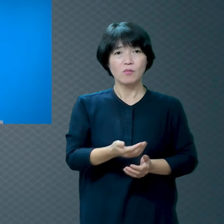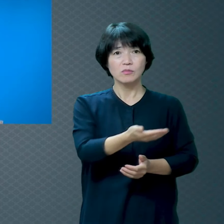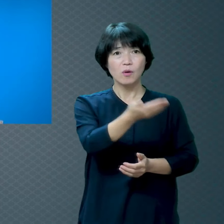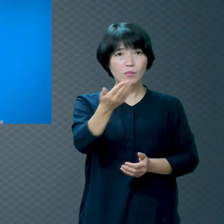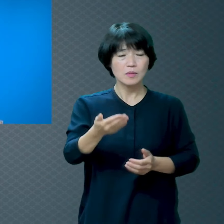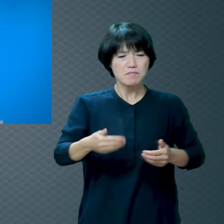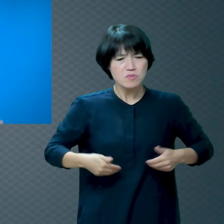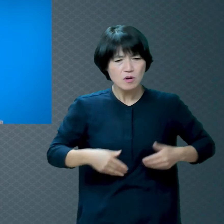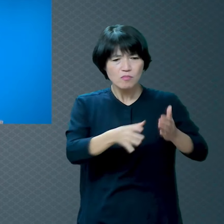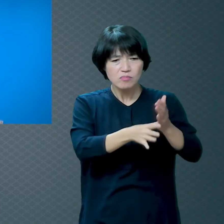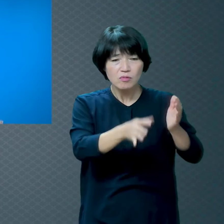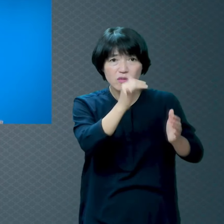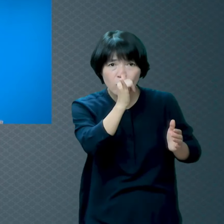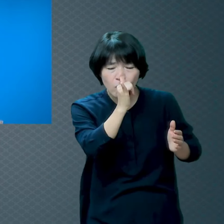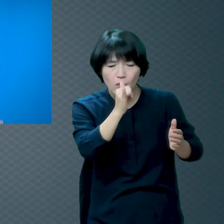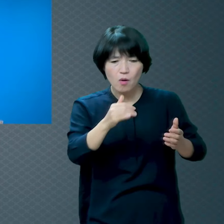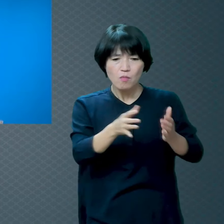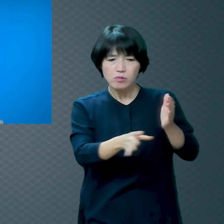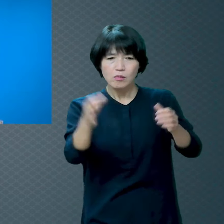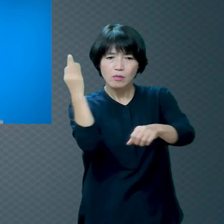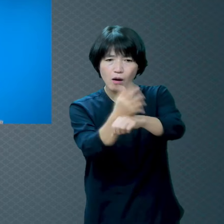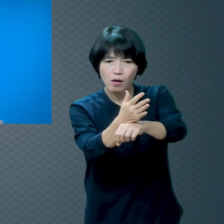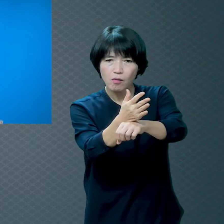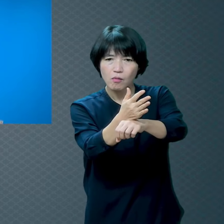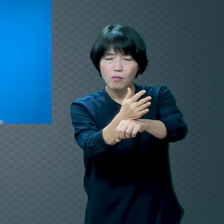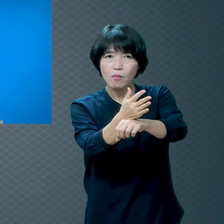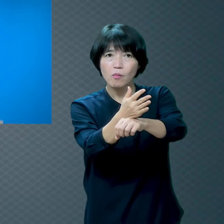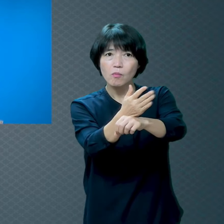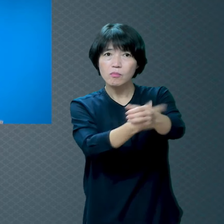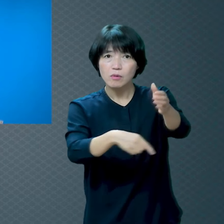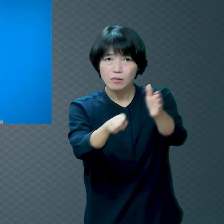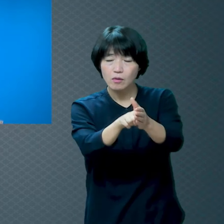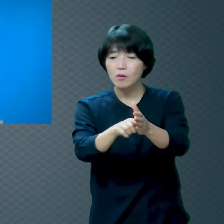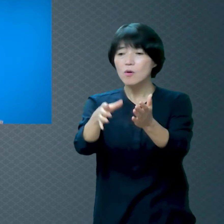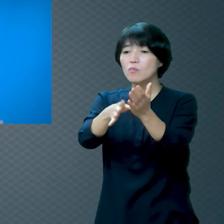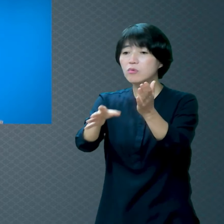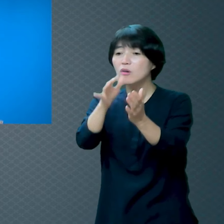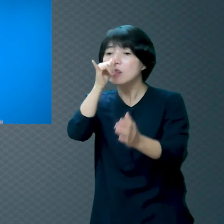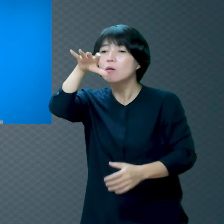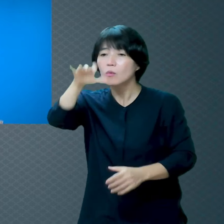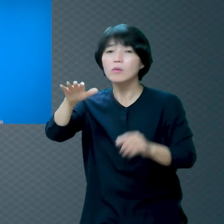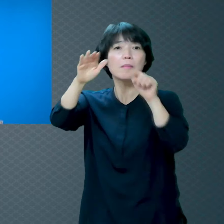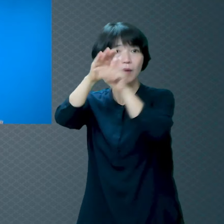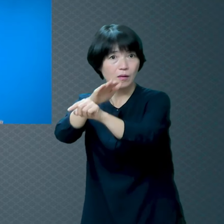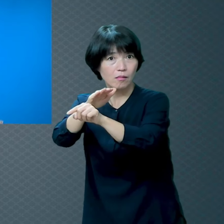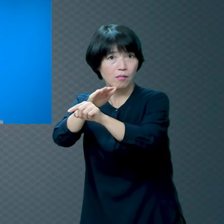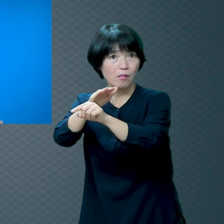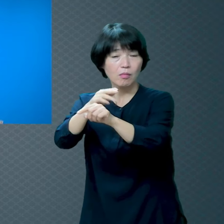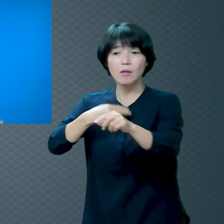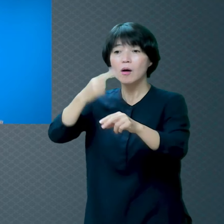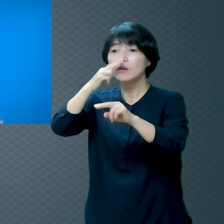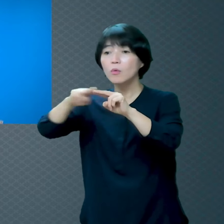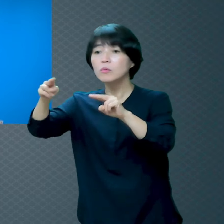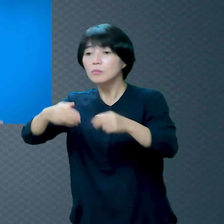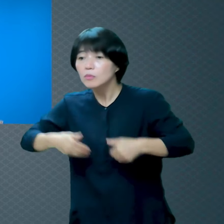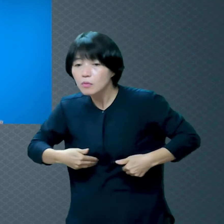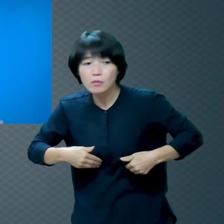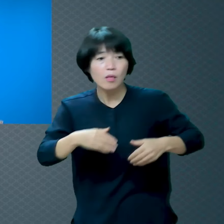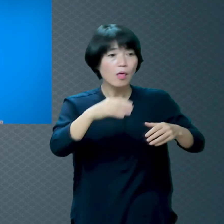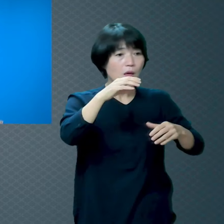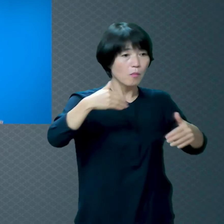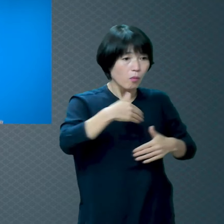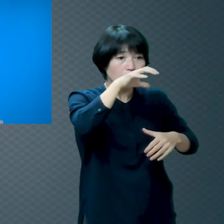그런데 물건을 사기 위해서는 그 물건을 파는 곳으로 가야 될 거 아니에요 그렇지 않겠어요?